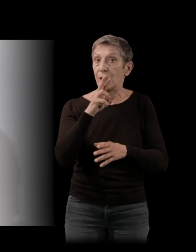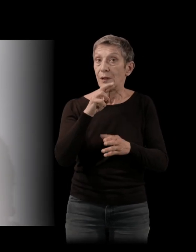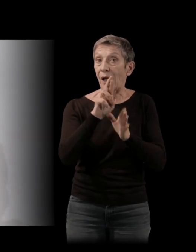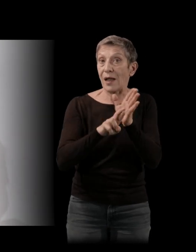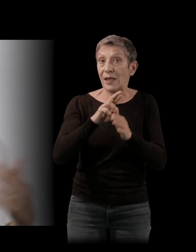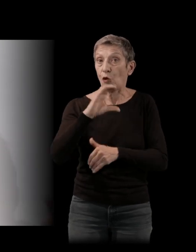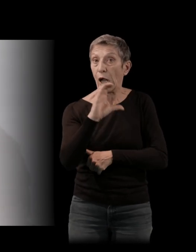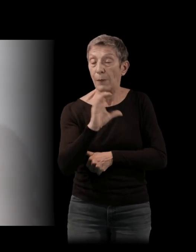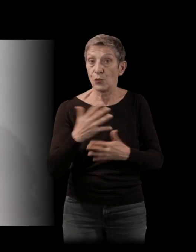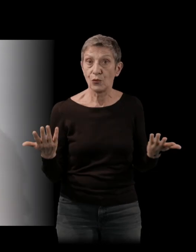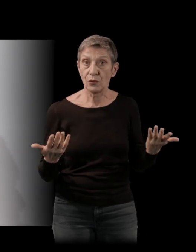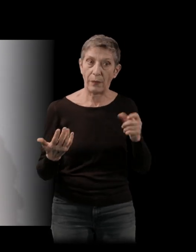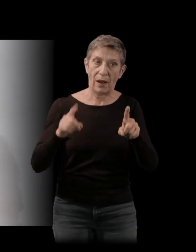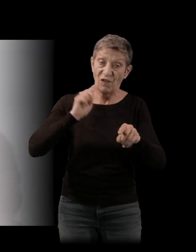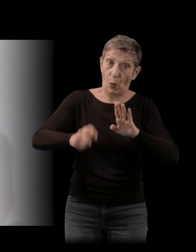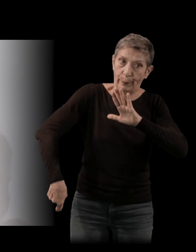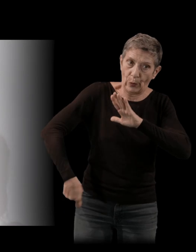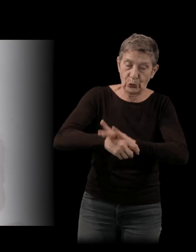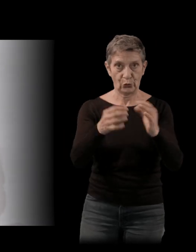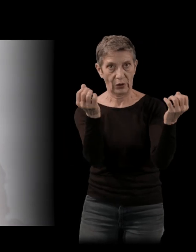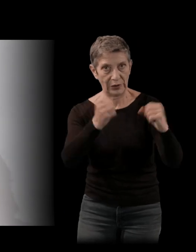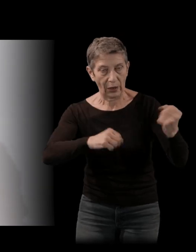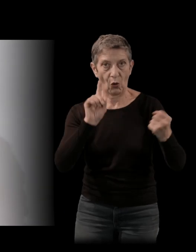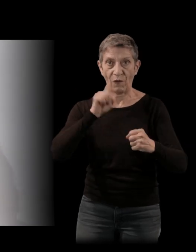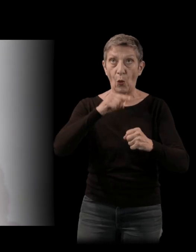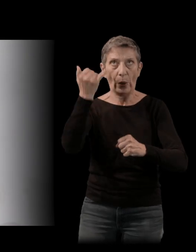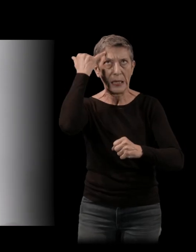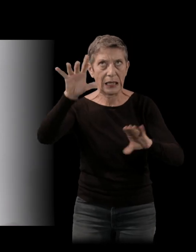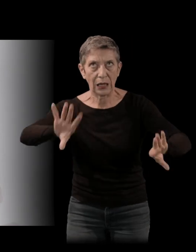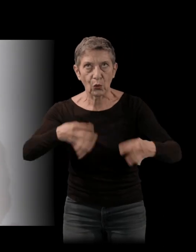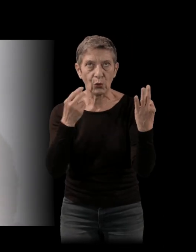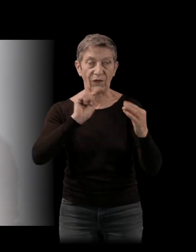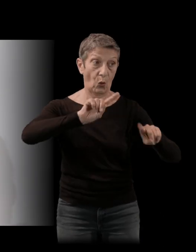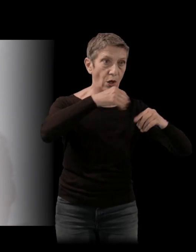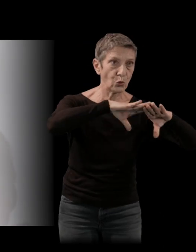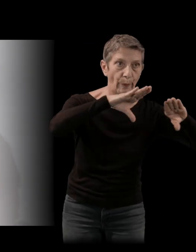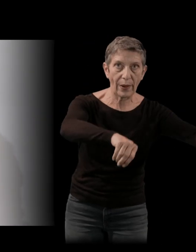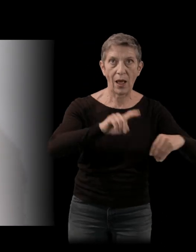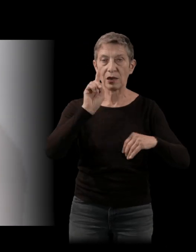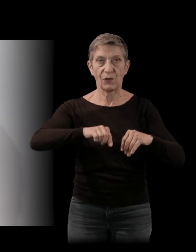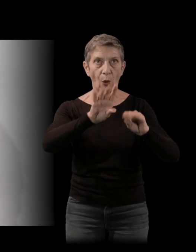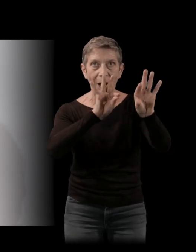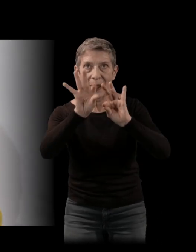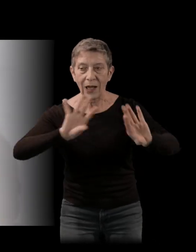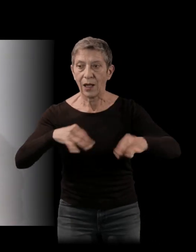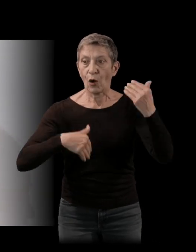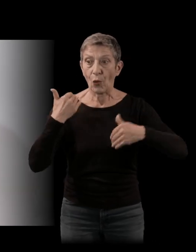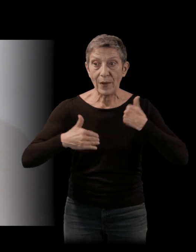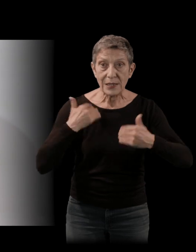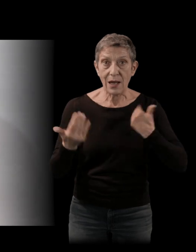Il faut qu'il ait le feu vert d'un producteur. Il faut qu'il trouve une bonne idée. Il faut aller sur place. Il faut trouver les comédiens. Il faut que ça corresponde à la vision qu'il a.